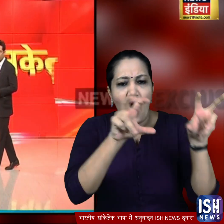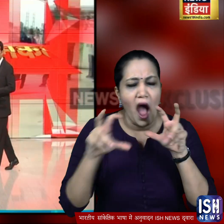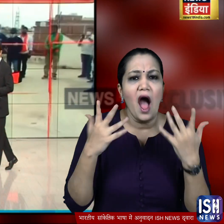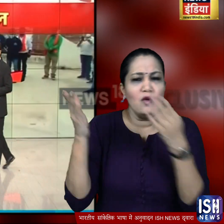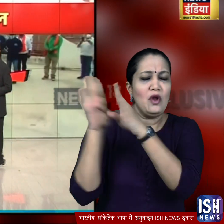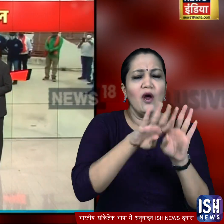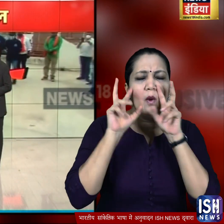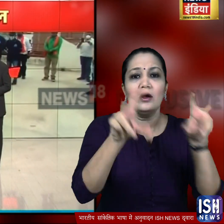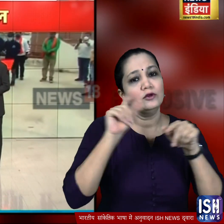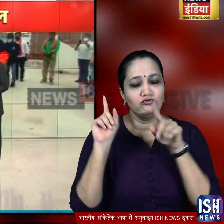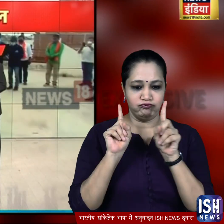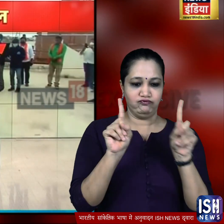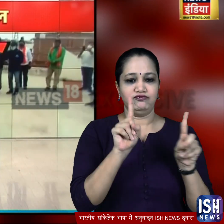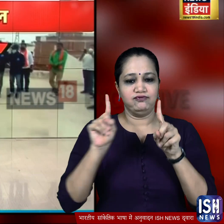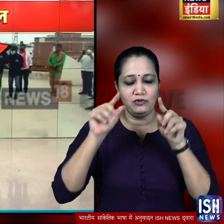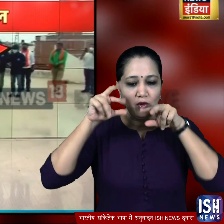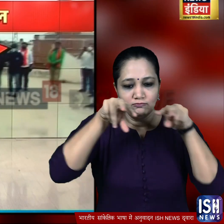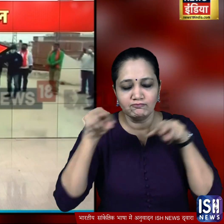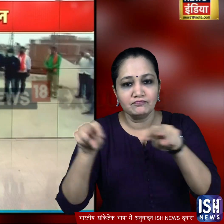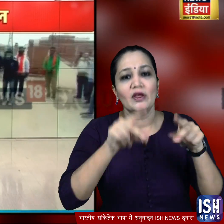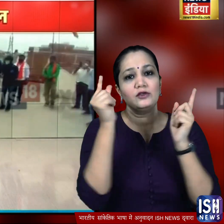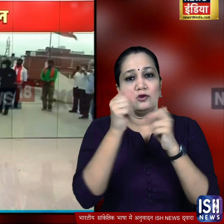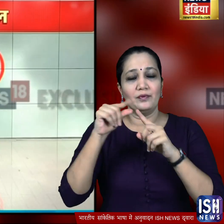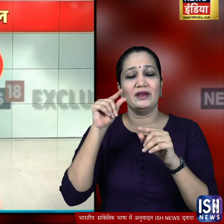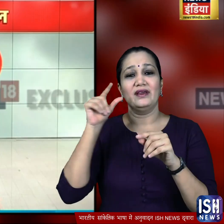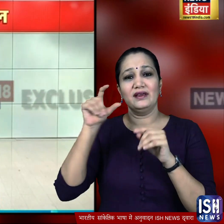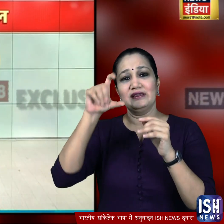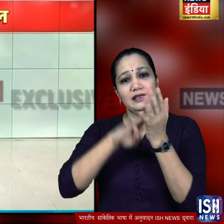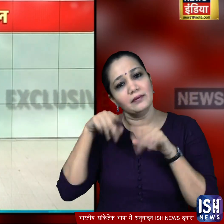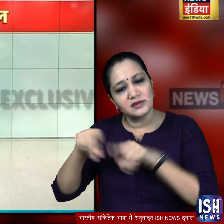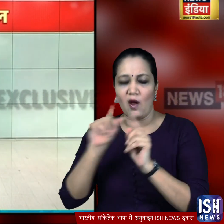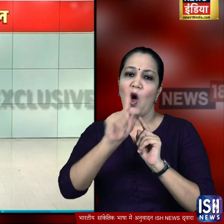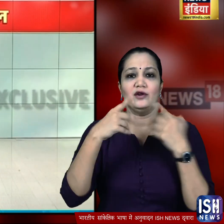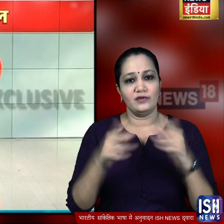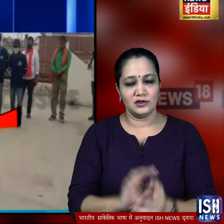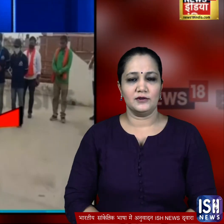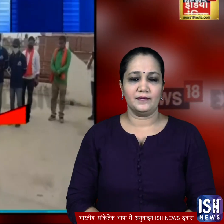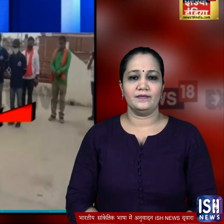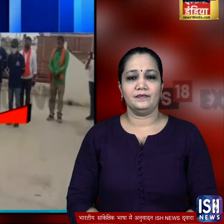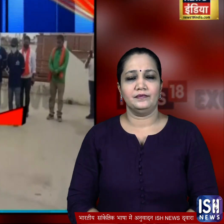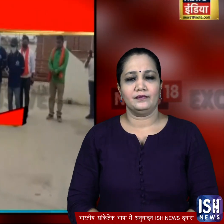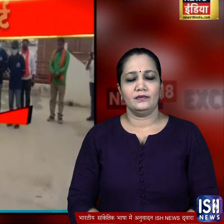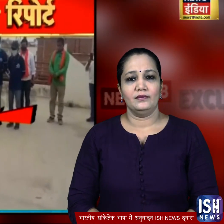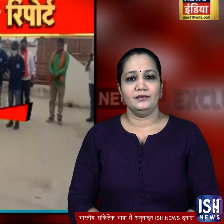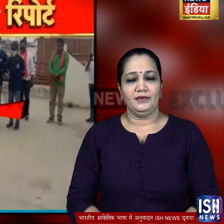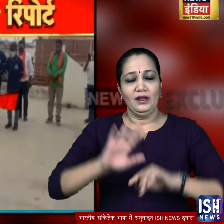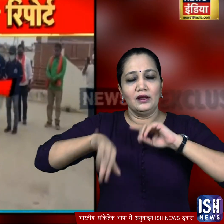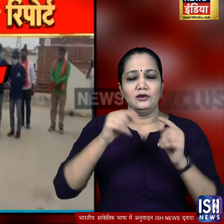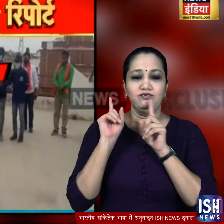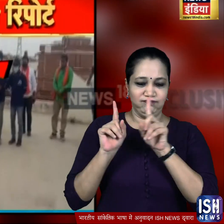मुख्यमंत्री योगी अधितनात ने वारणसी दोरे के दोरान अधिकारियों को इसके लिए निड़ेश दिये थे जिसके बाद इस ड्रोन को कुरोना